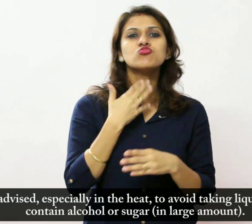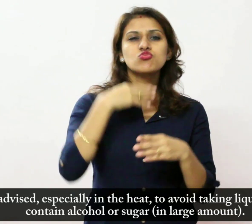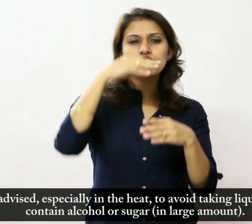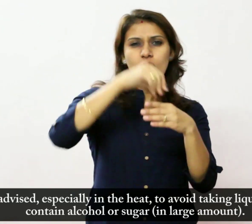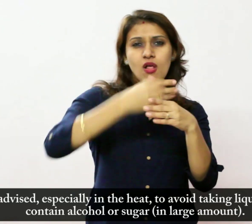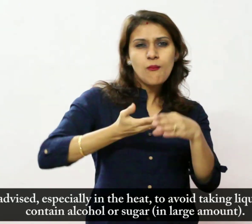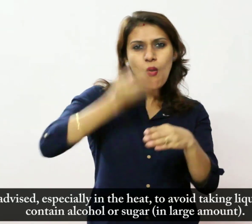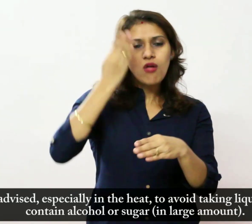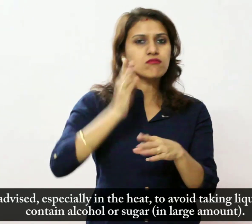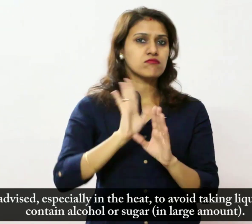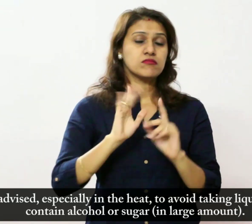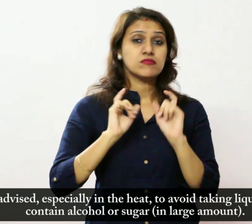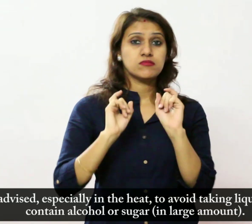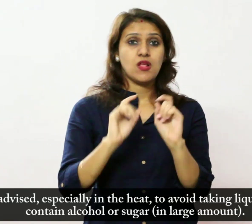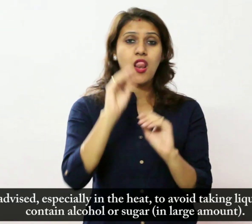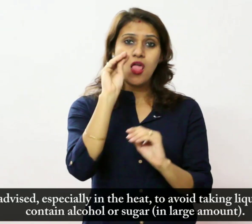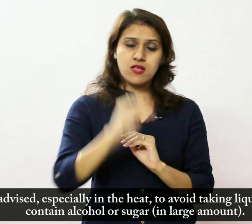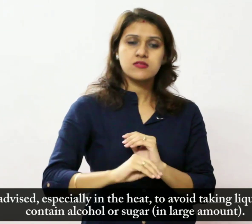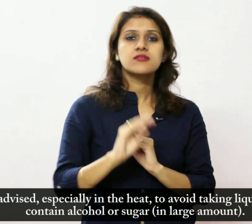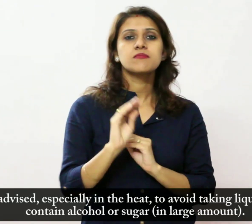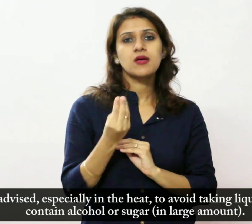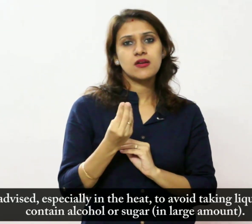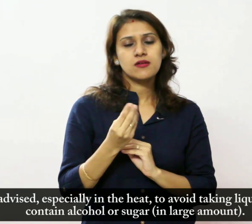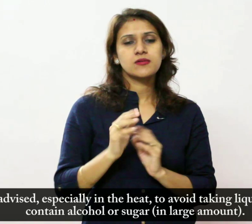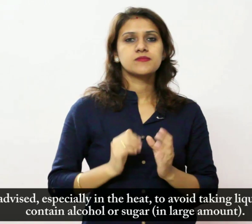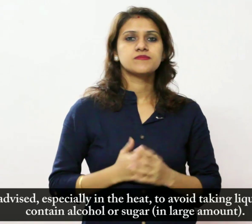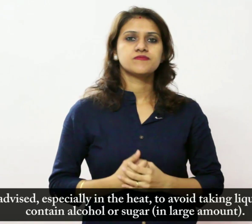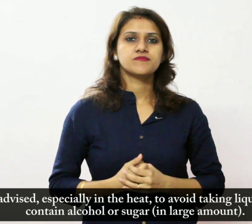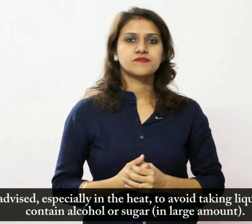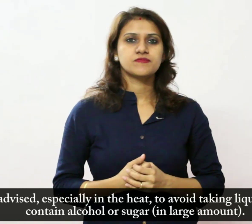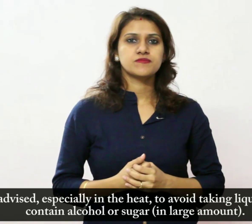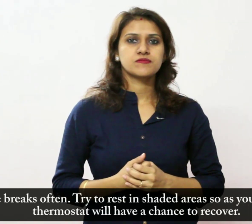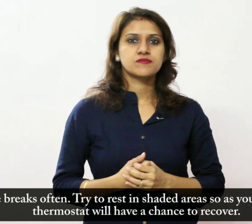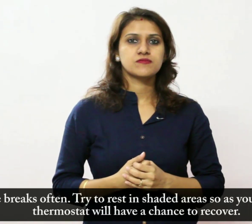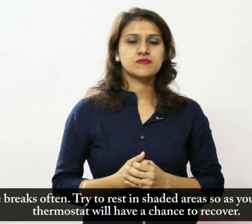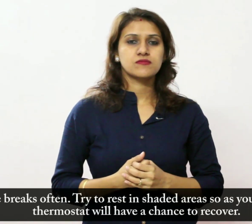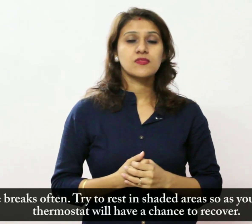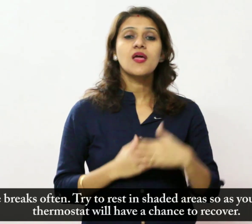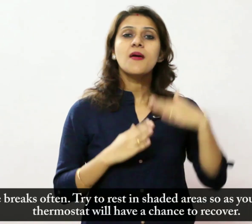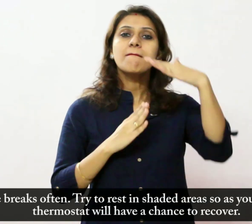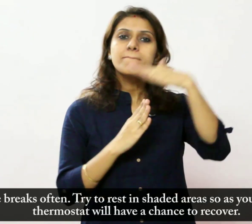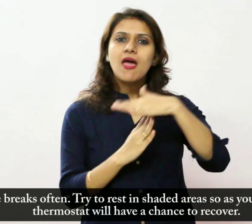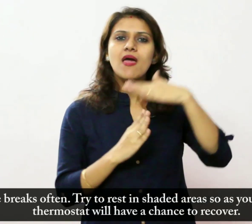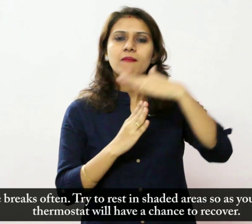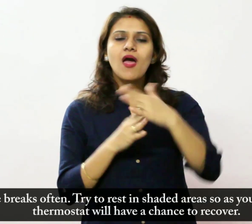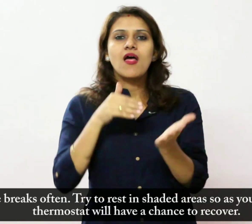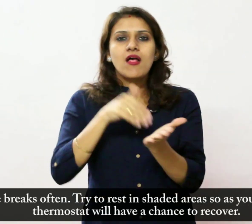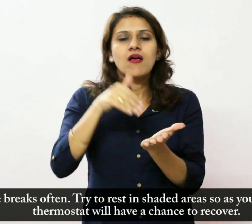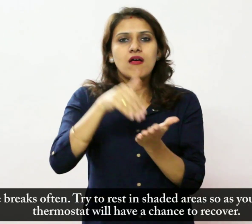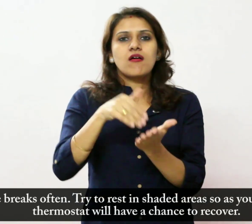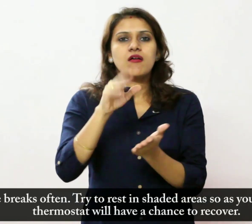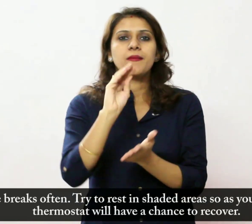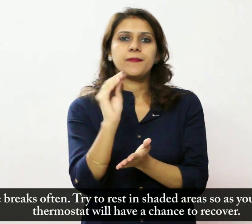शराब या चीनी शामिल है बड़ी मात्रा में अकसर ब्रेक लेते रहें